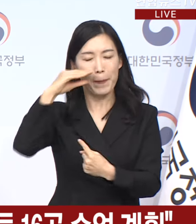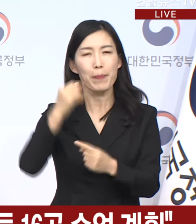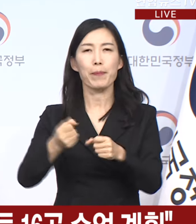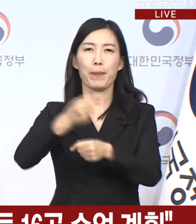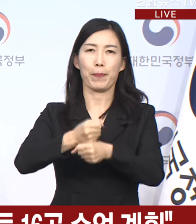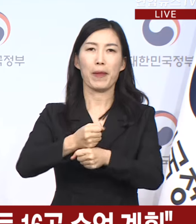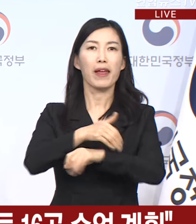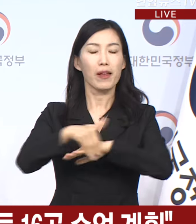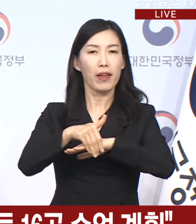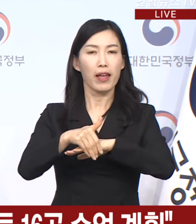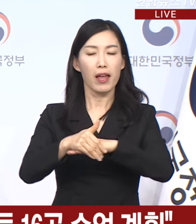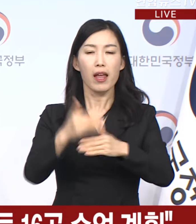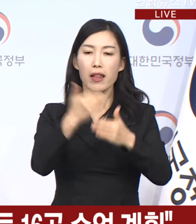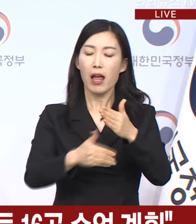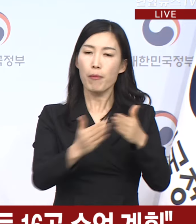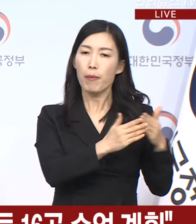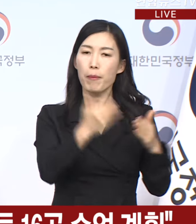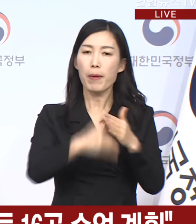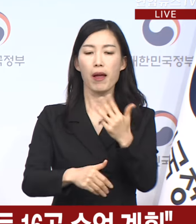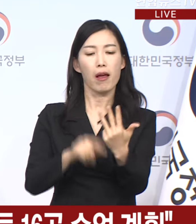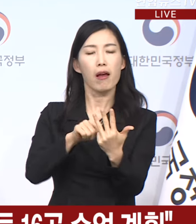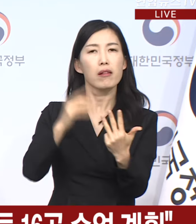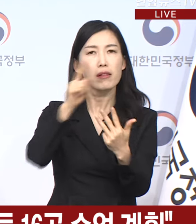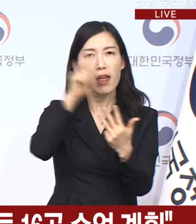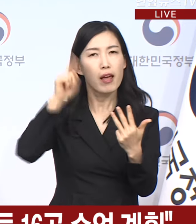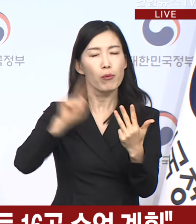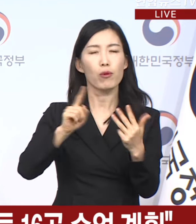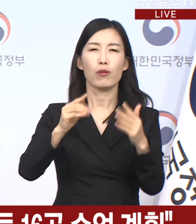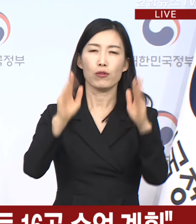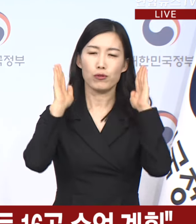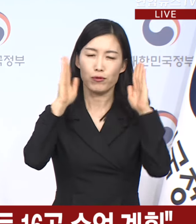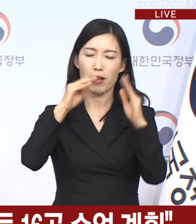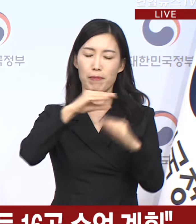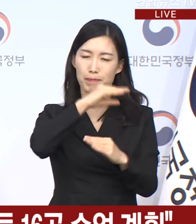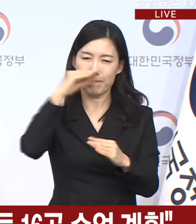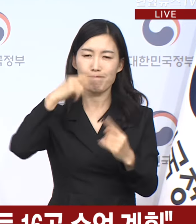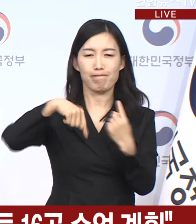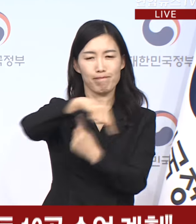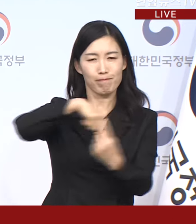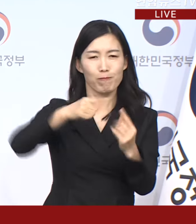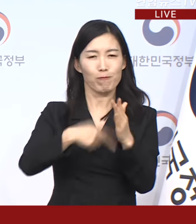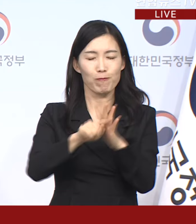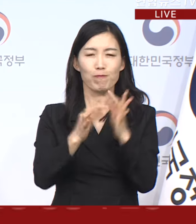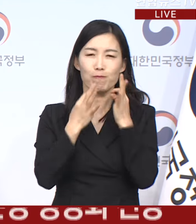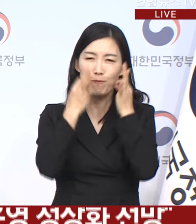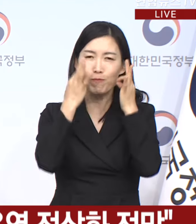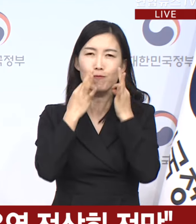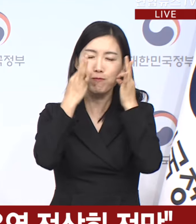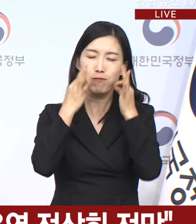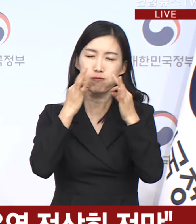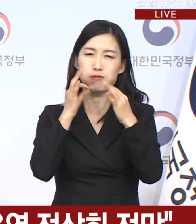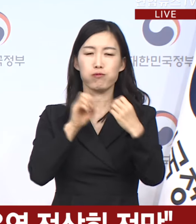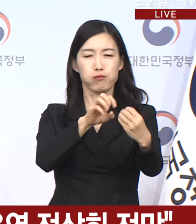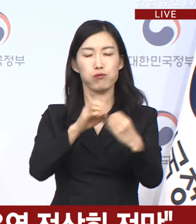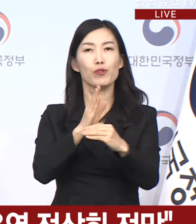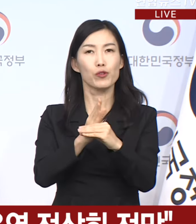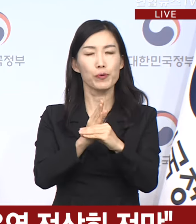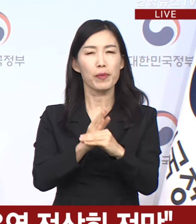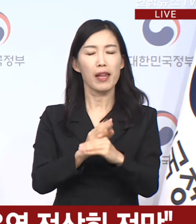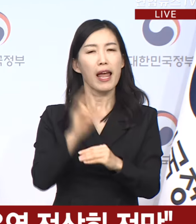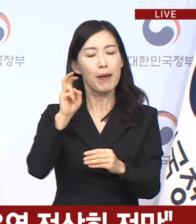나머지 의과대학에서도 수업 정상화를 위해 다양한 노력을 기울이고 있는 상황으로 4월